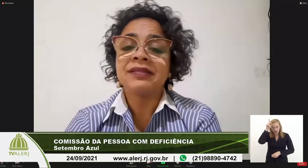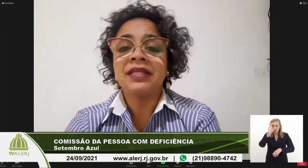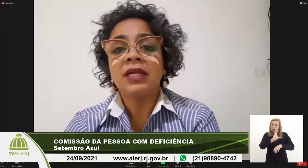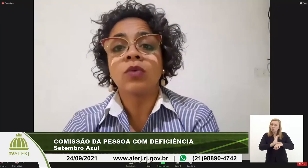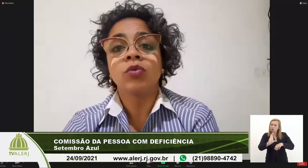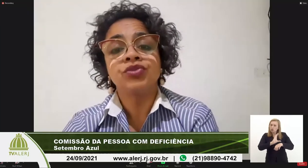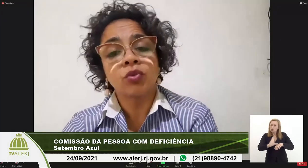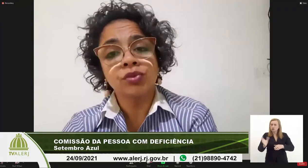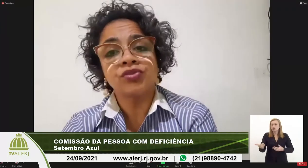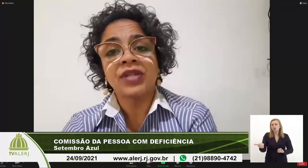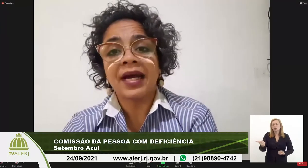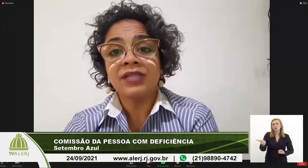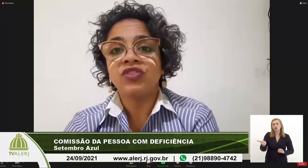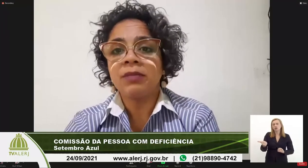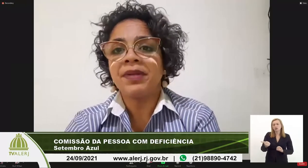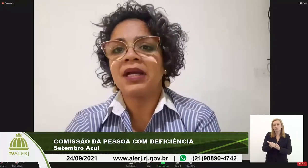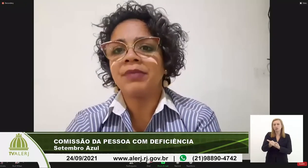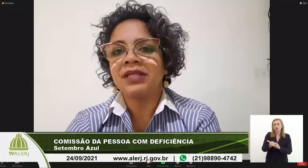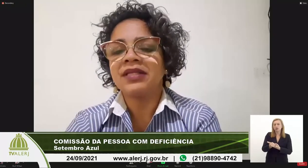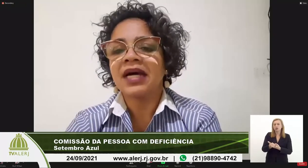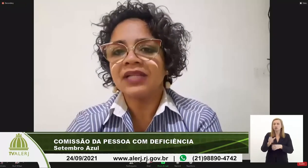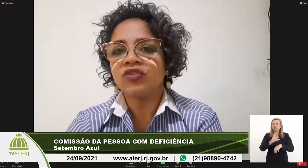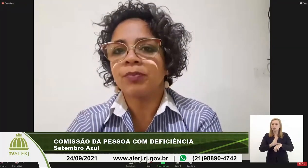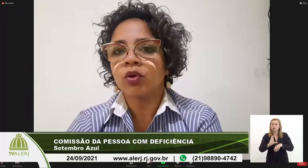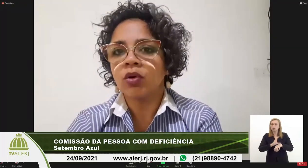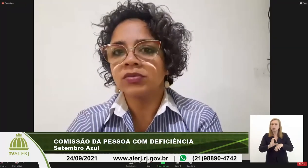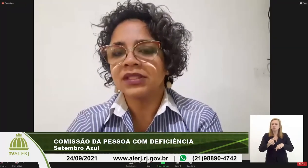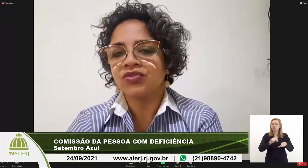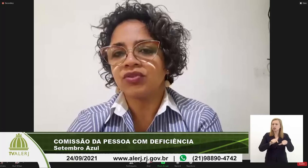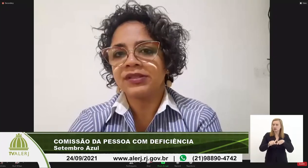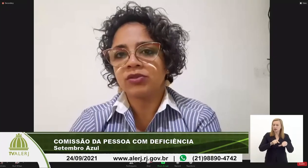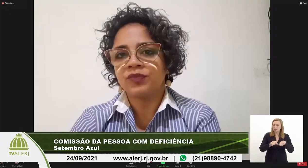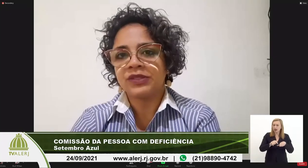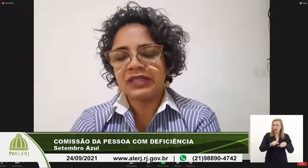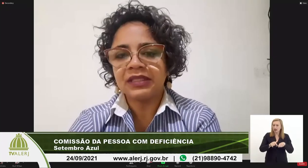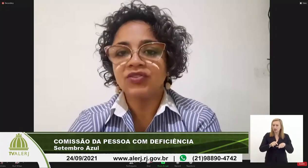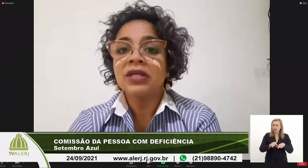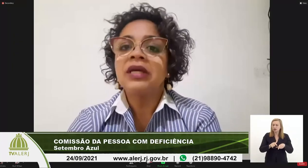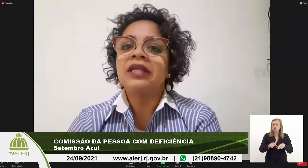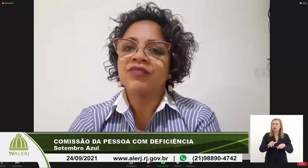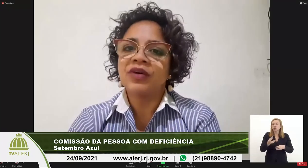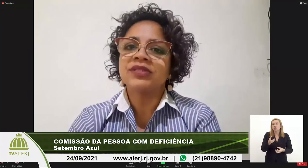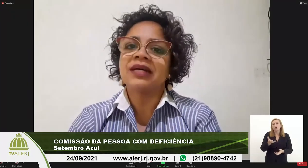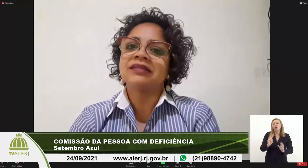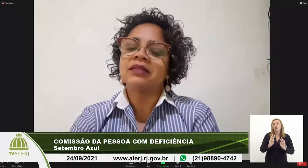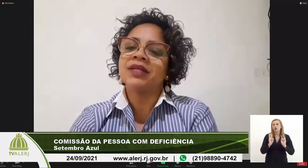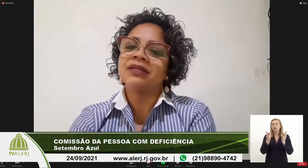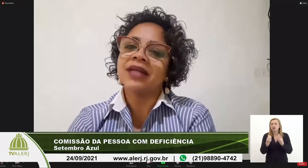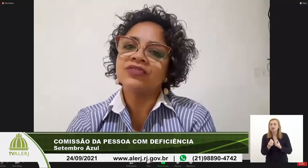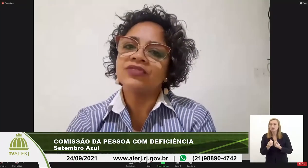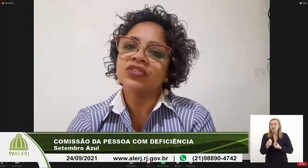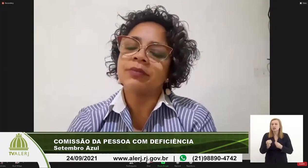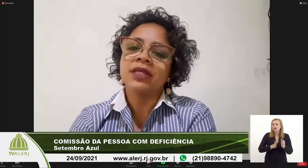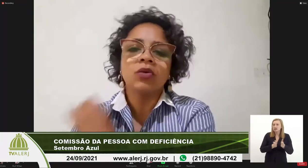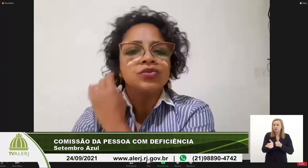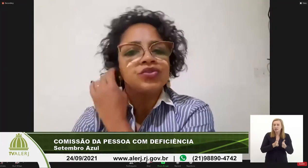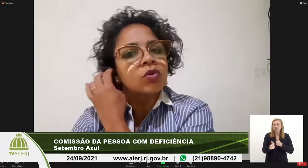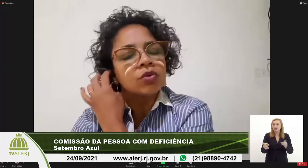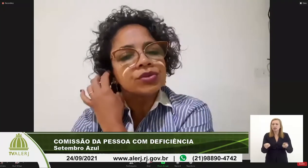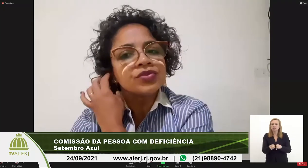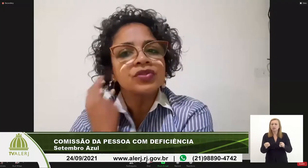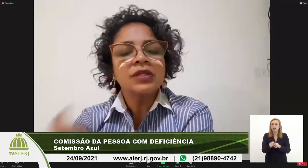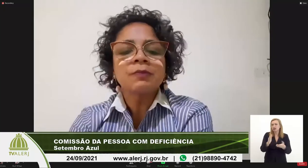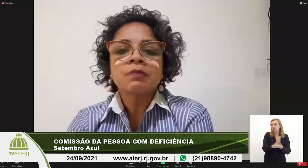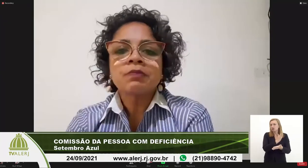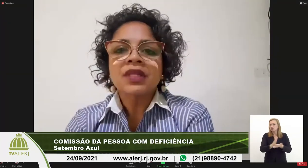uma parceria com alguns cursos na área de empregabilidade por conta das nossas oficinas levamos a acessibilidade também alguns